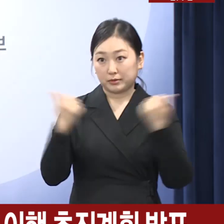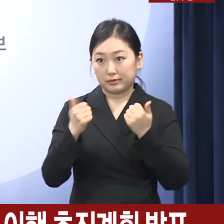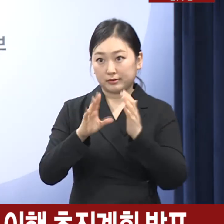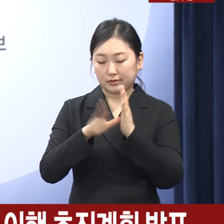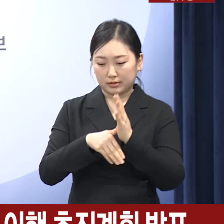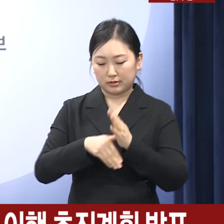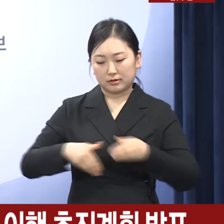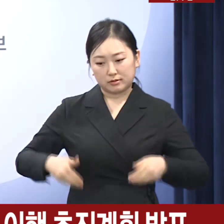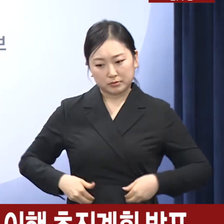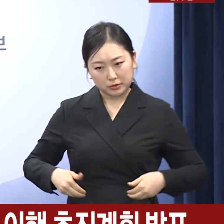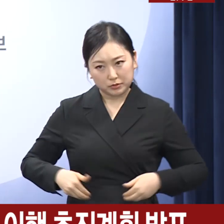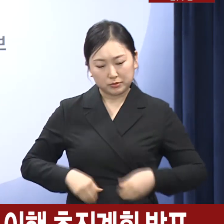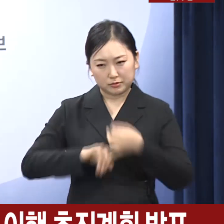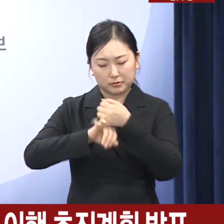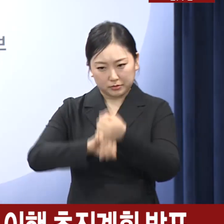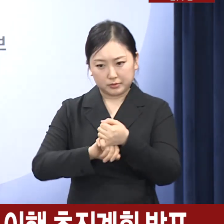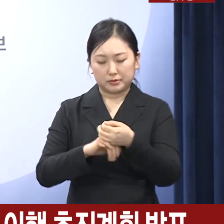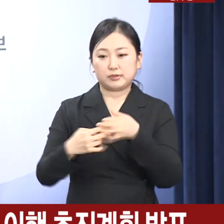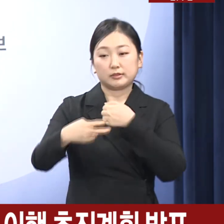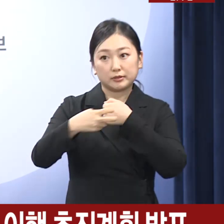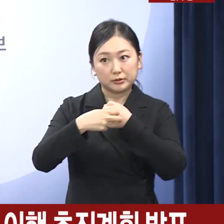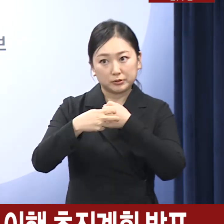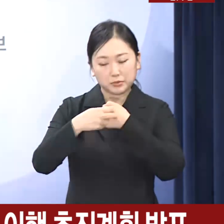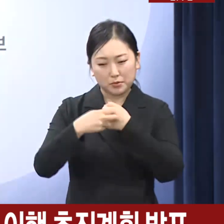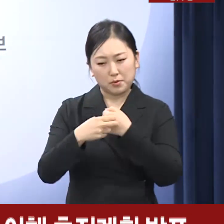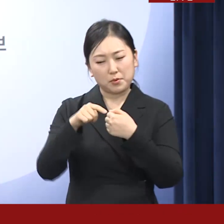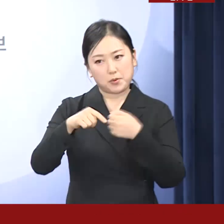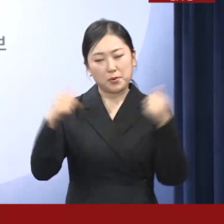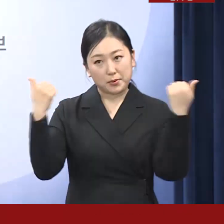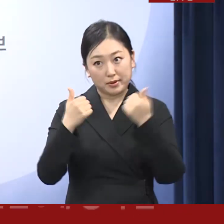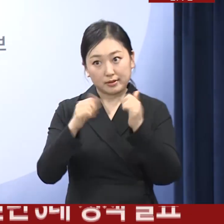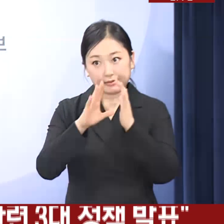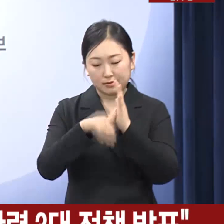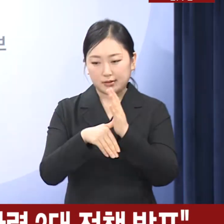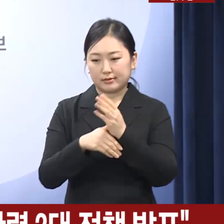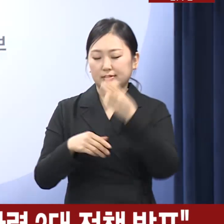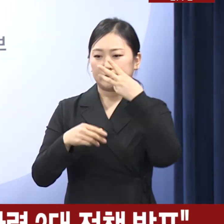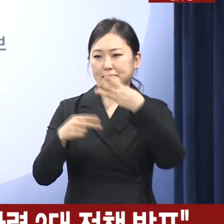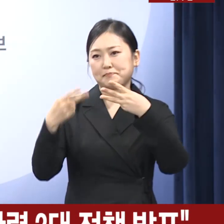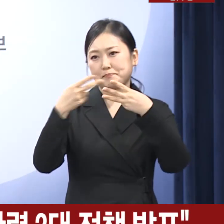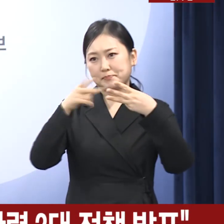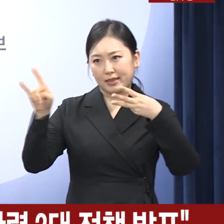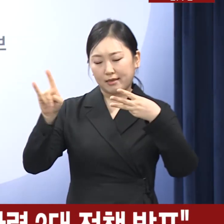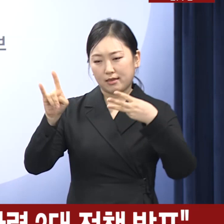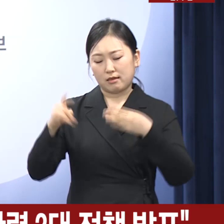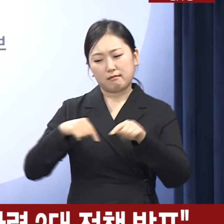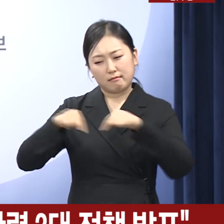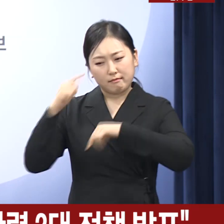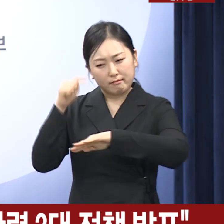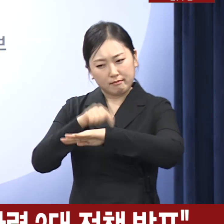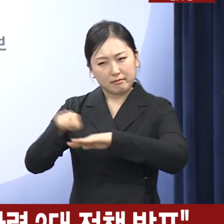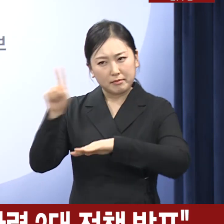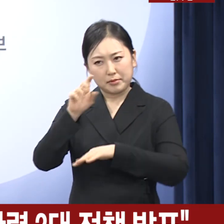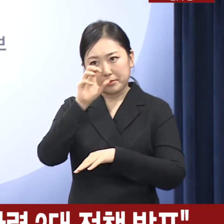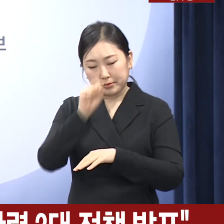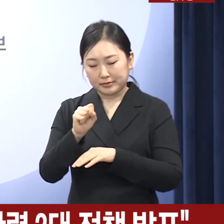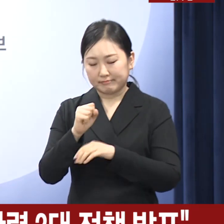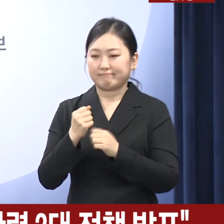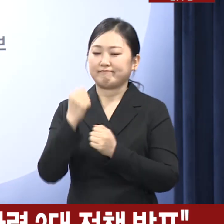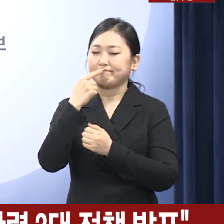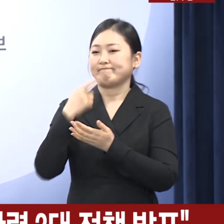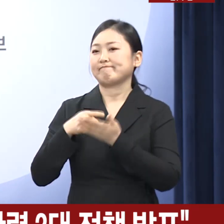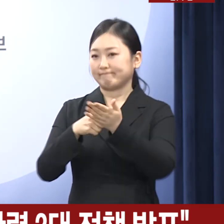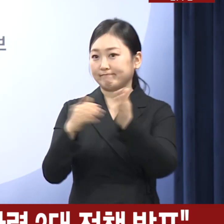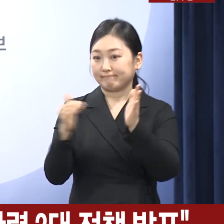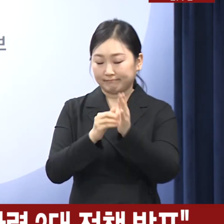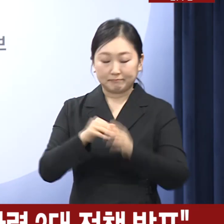혁신전략회의에서 필수 의료 보장을 위한 3대 정책을 보고 드렸습니다. 또한 바로